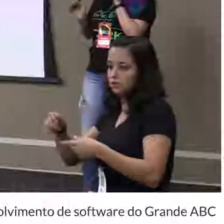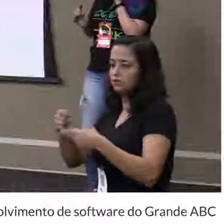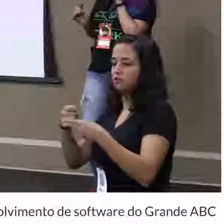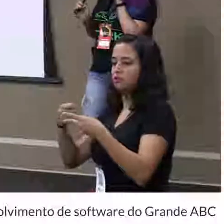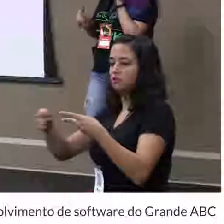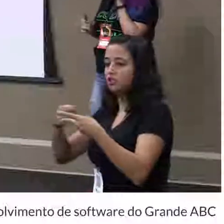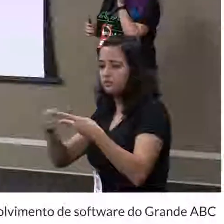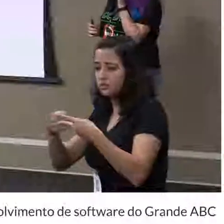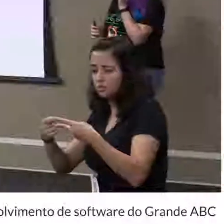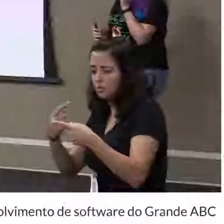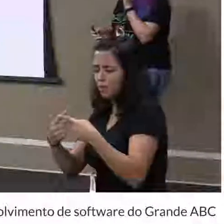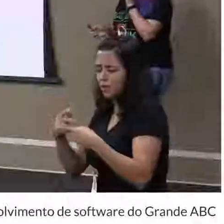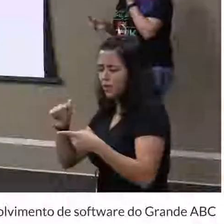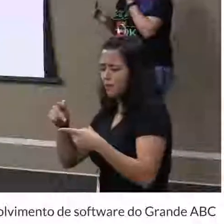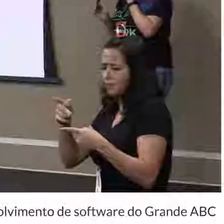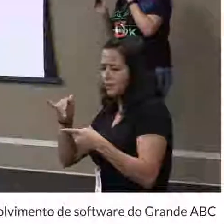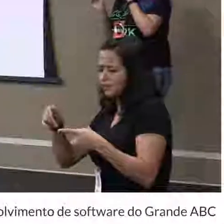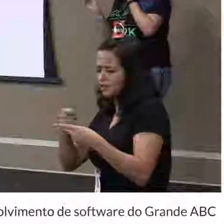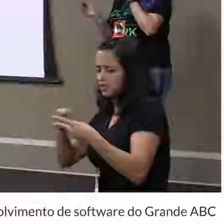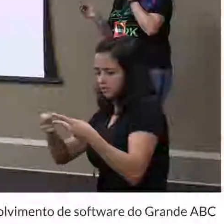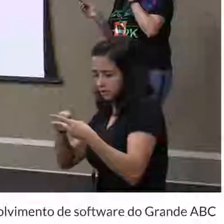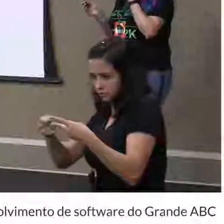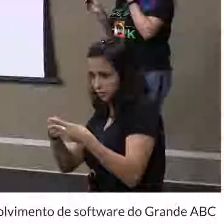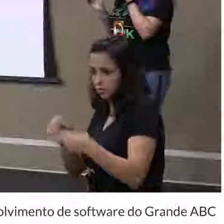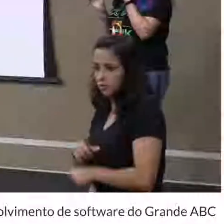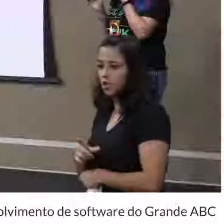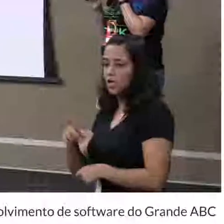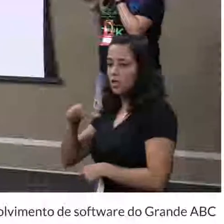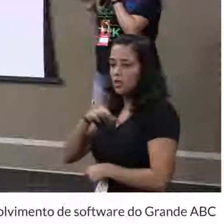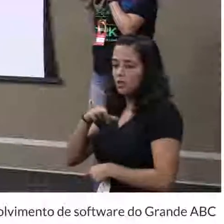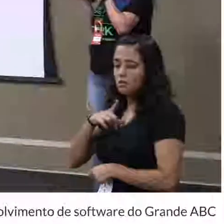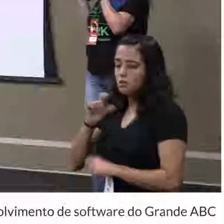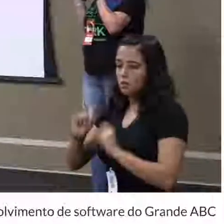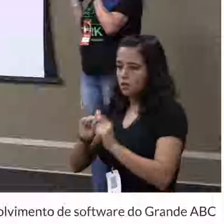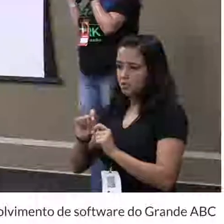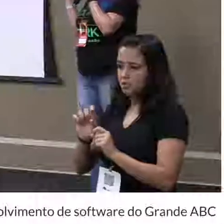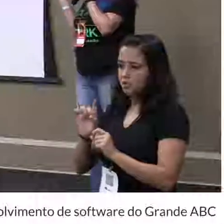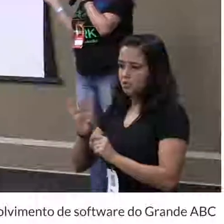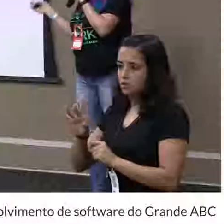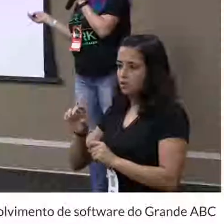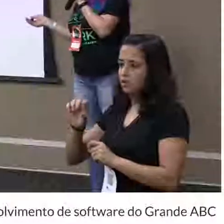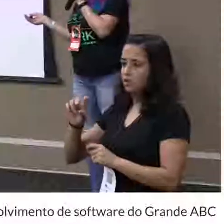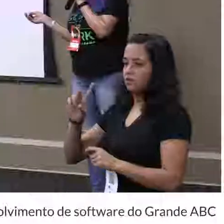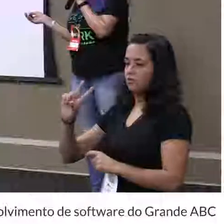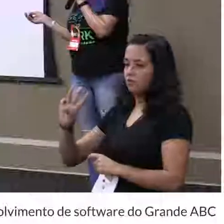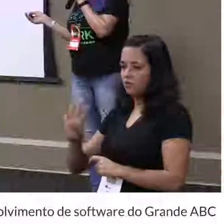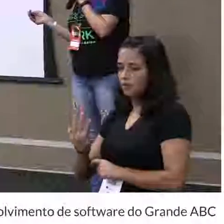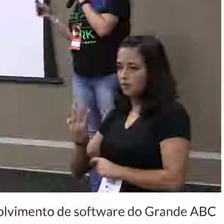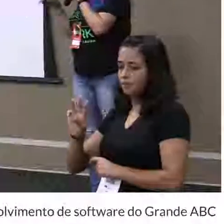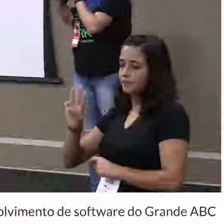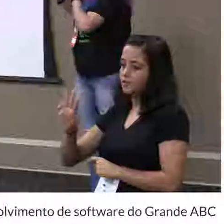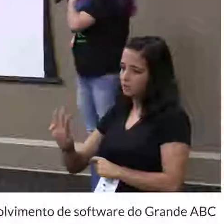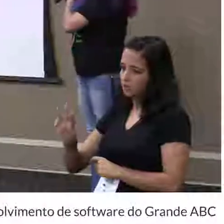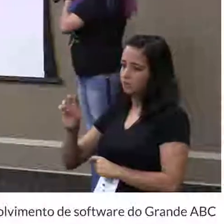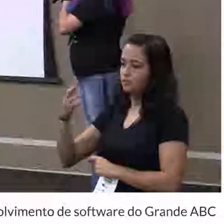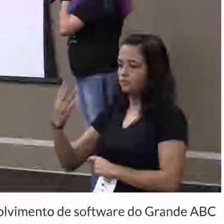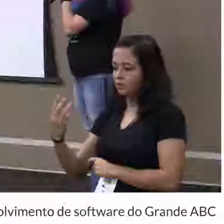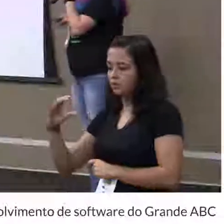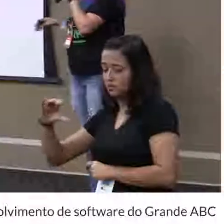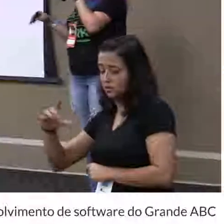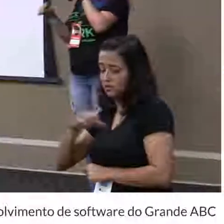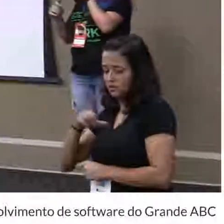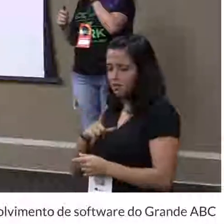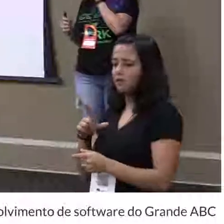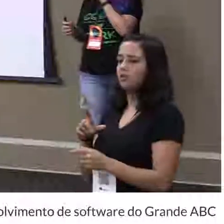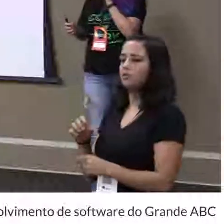Por que a API de JavaScript? Porque o JavaScript, ele não é definido pelo W3C. Tem uma coisa